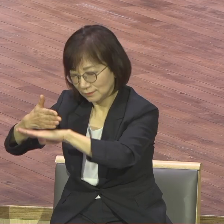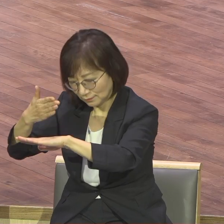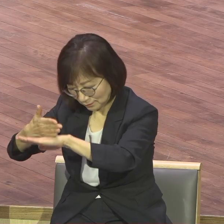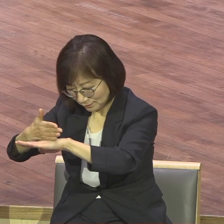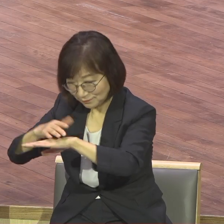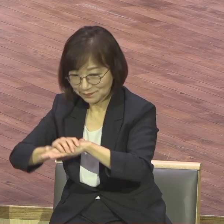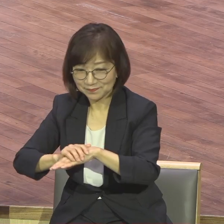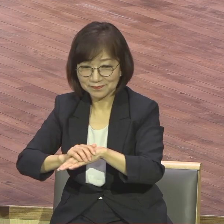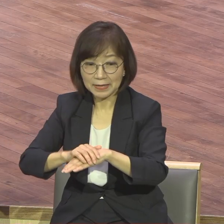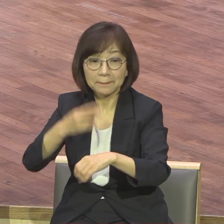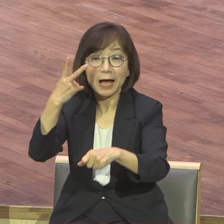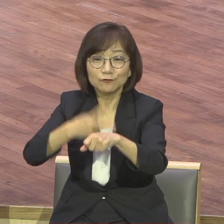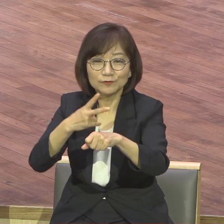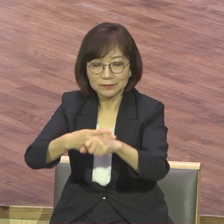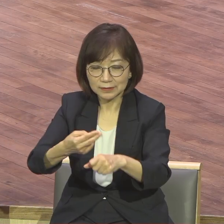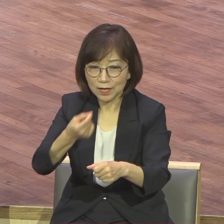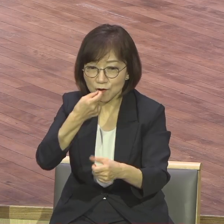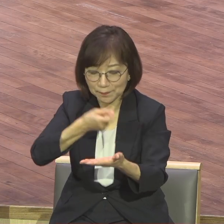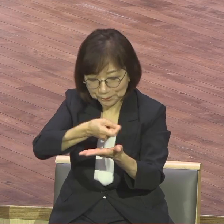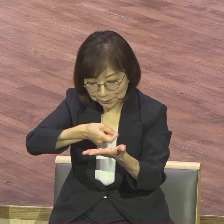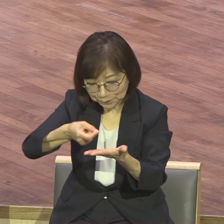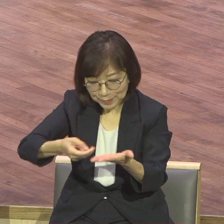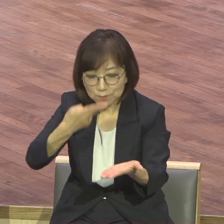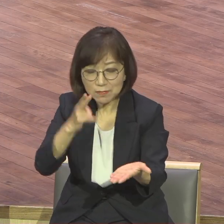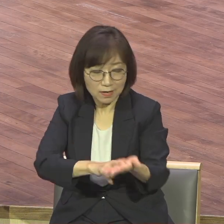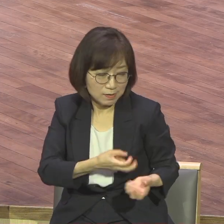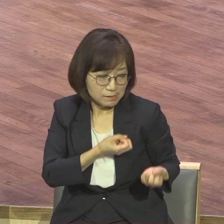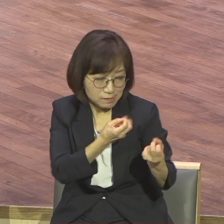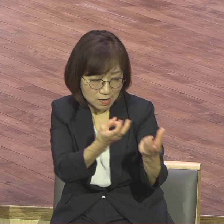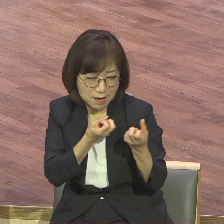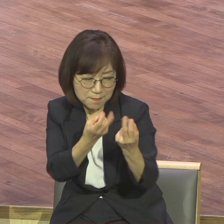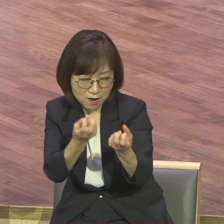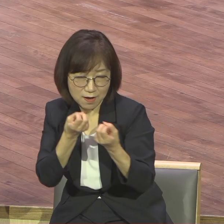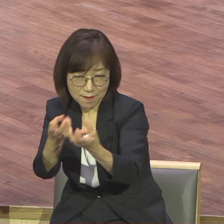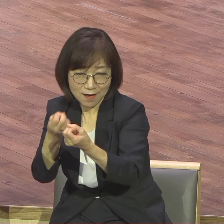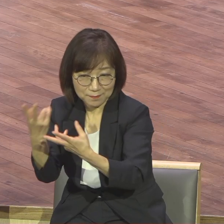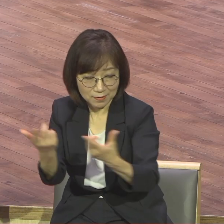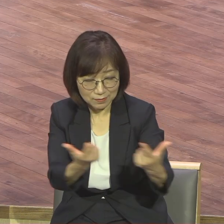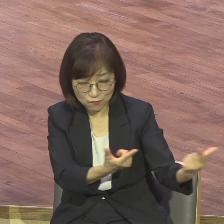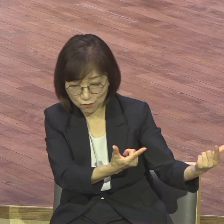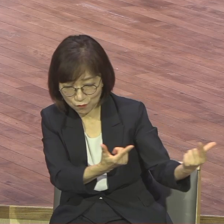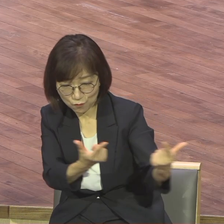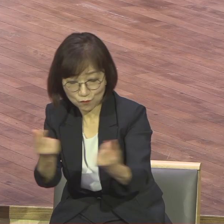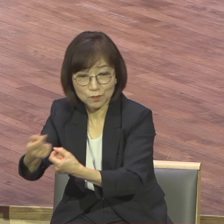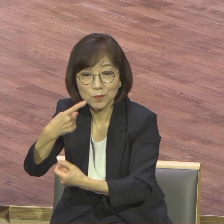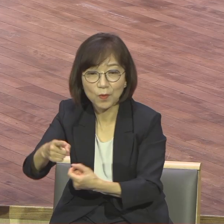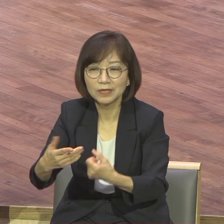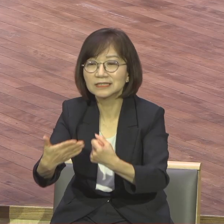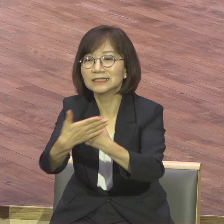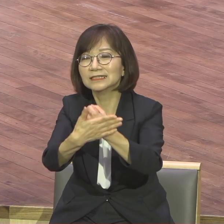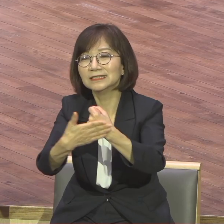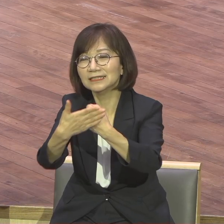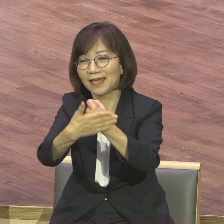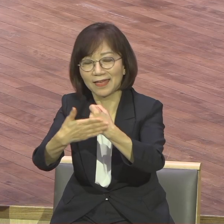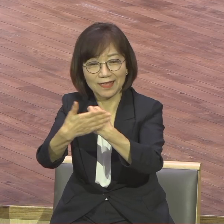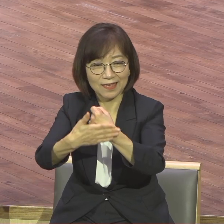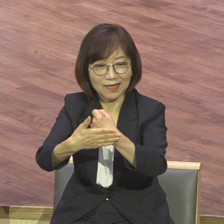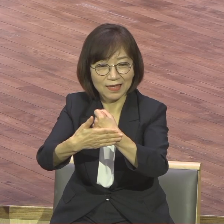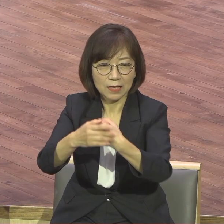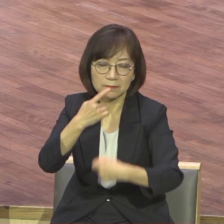보낸 서신서 공통점을 보면요 전부 뭐가 들어있냐 은혜라는 단어가 들어있어요 은혜 은혜라는